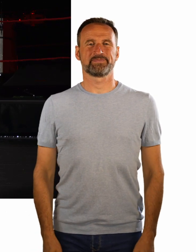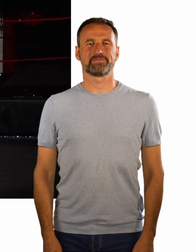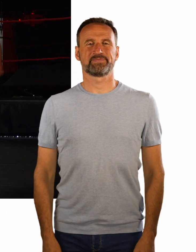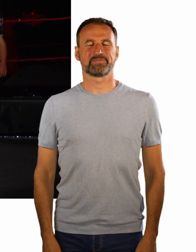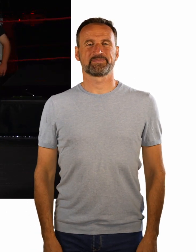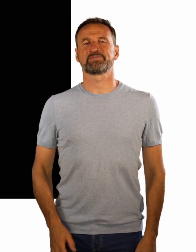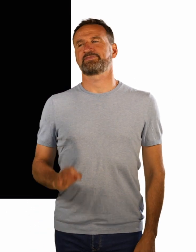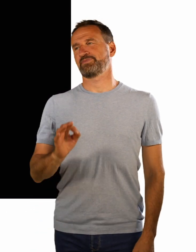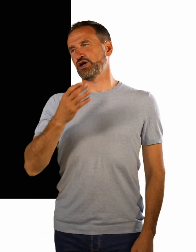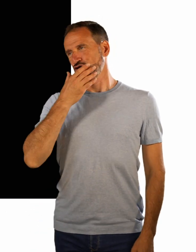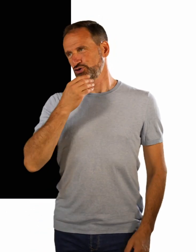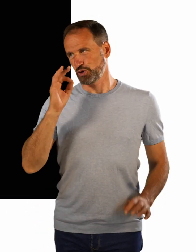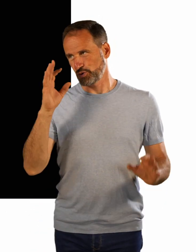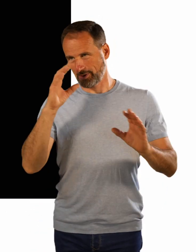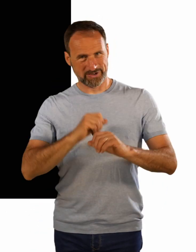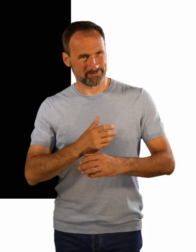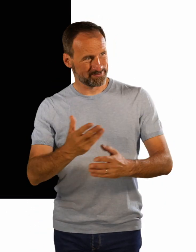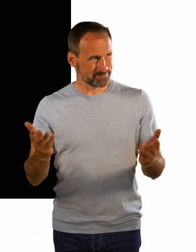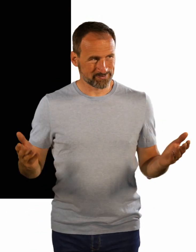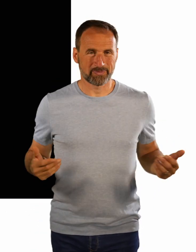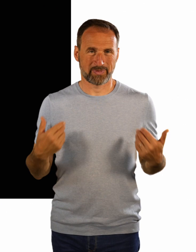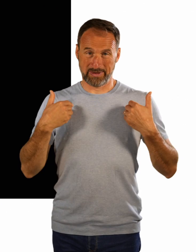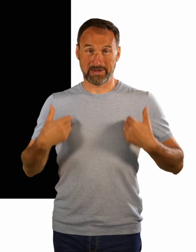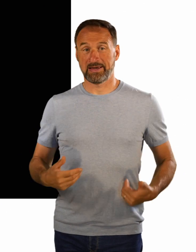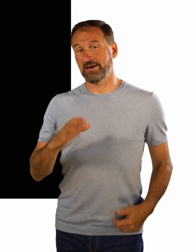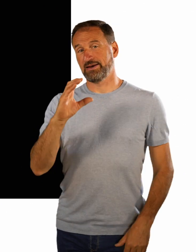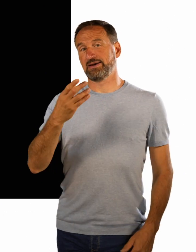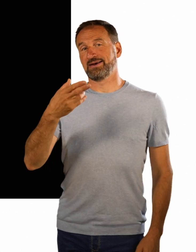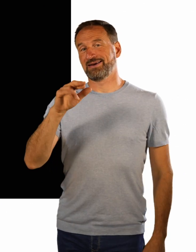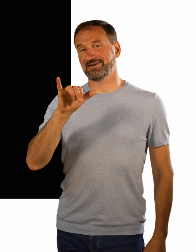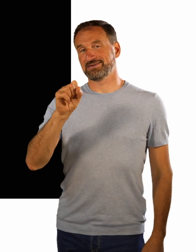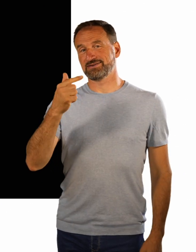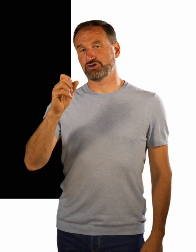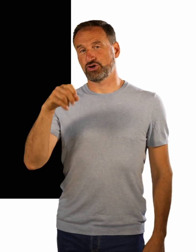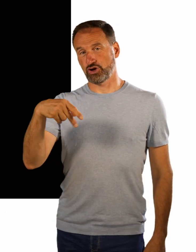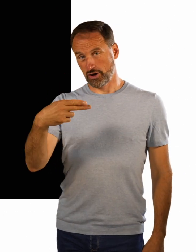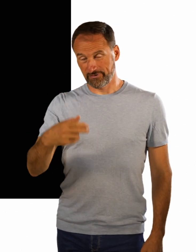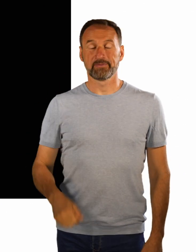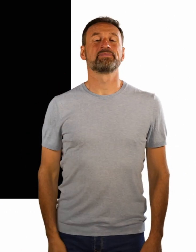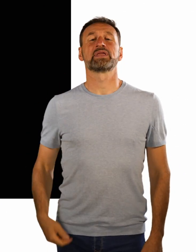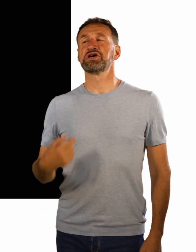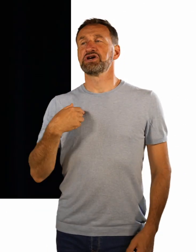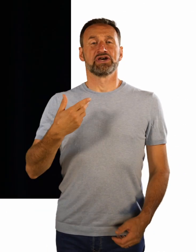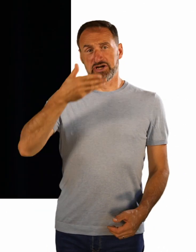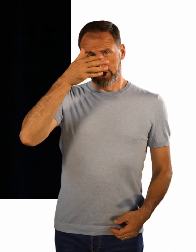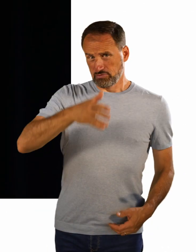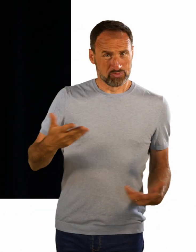Ja, schönen guten Abend. Ich bin Christoph. Was ich besonders gut kann, ist mich für eine Sache zu